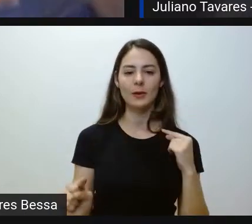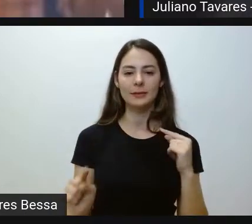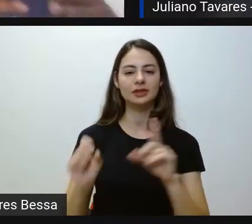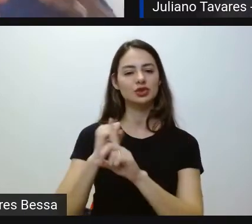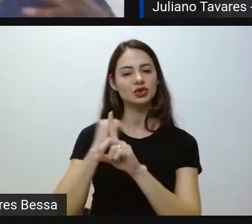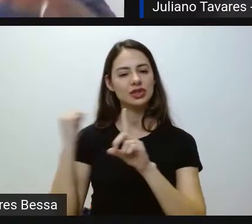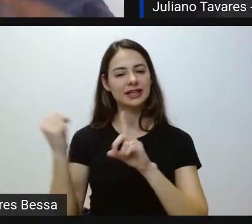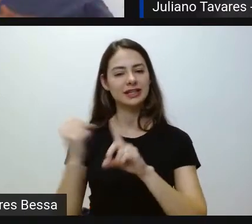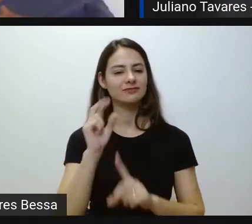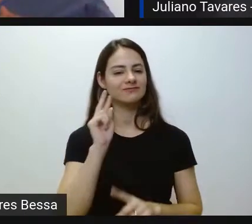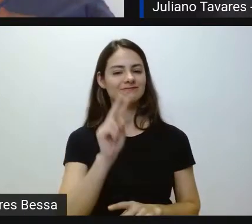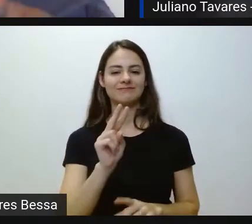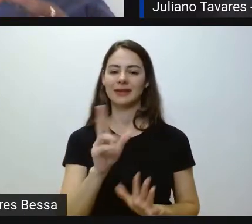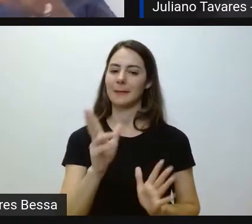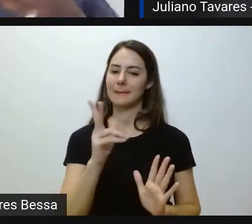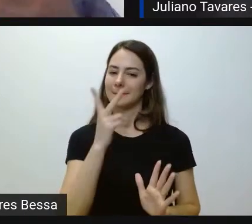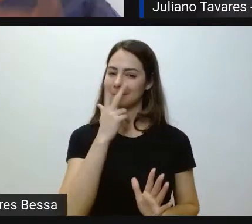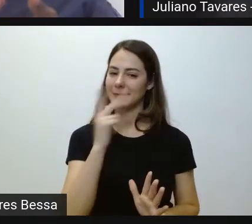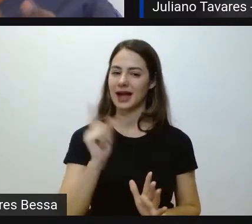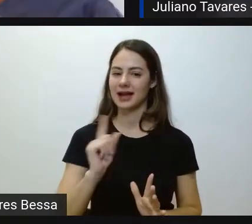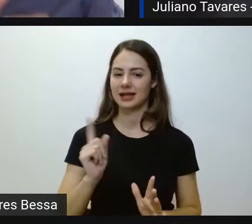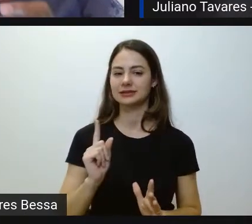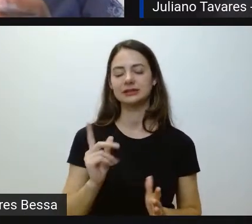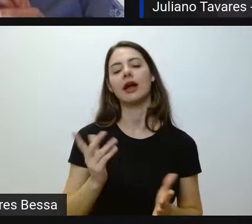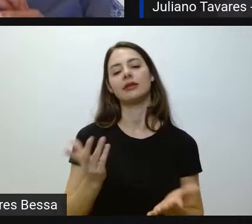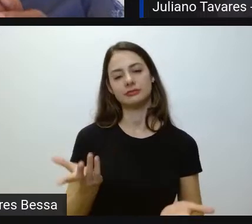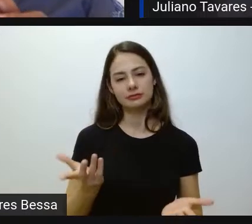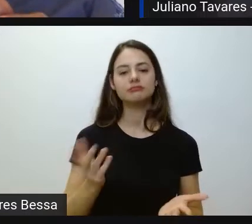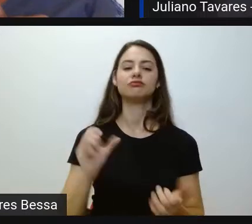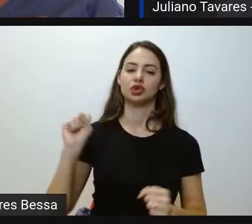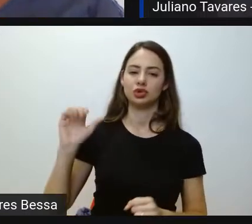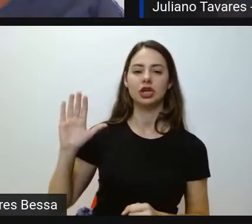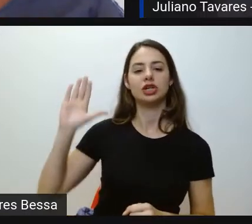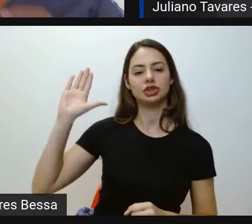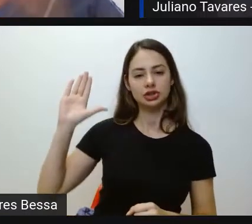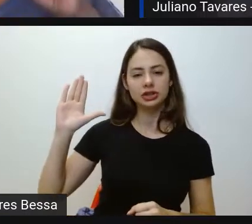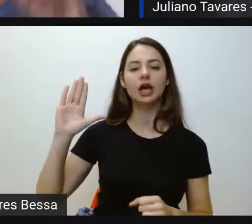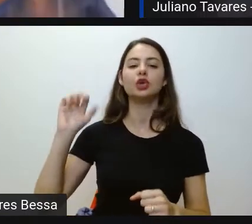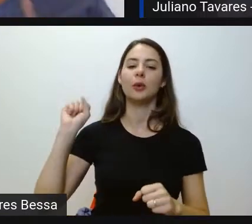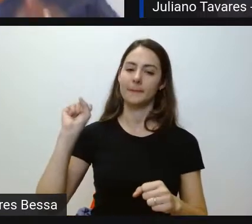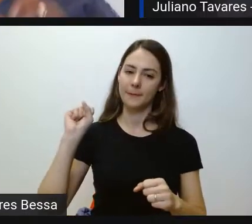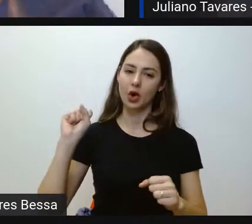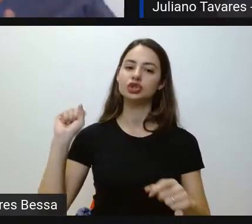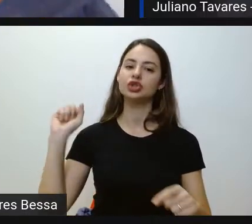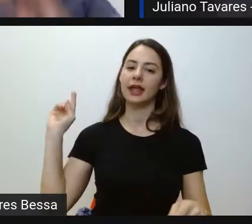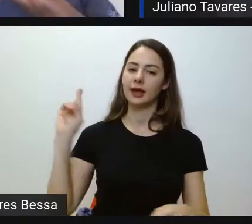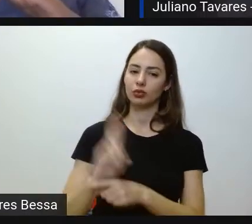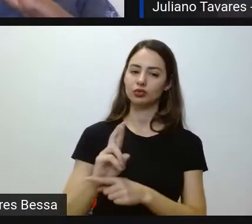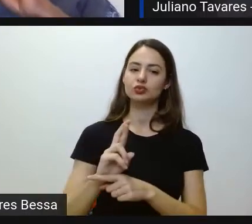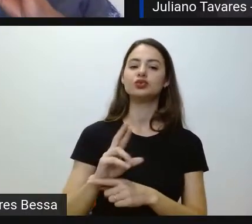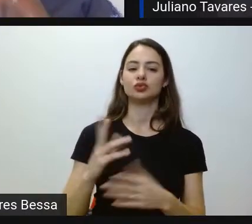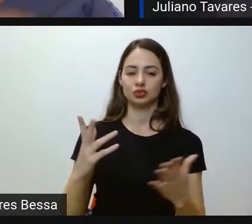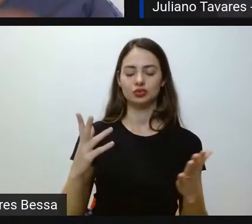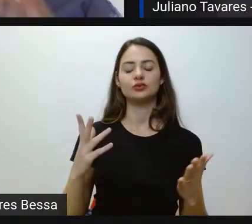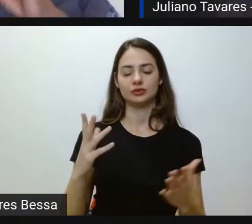essa candidata ou esse candidato vai lá, faz um recurso, isso é muito importante, não percam os